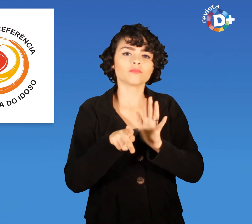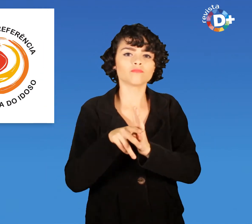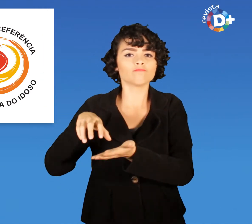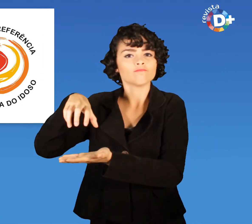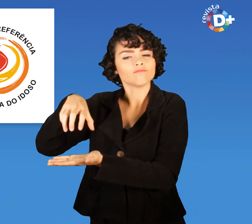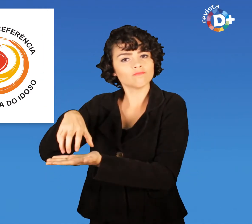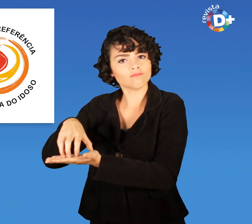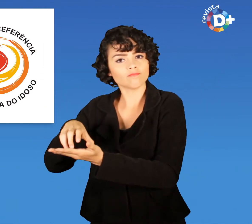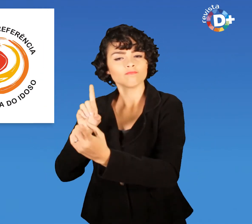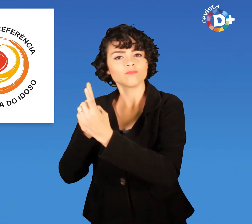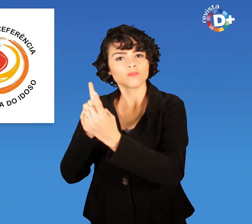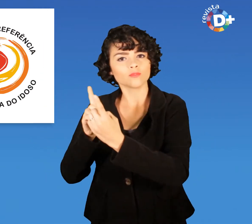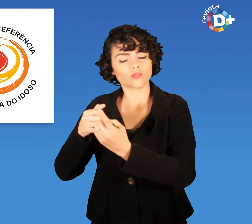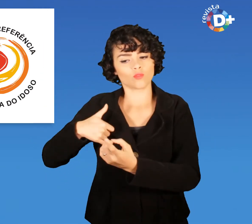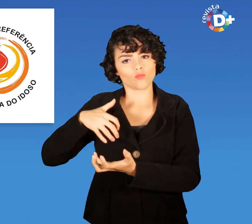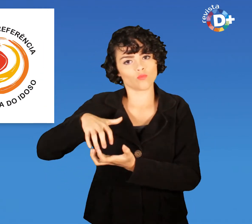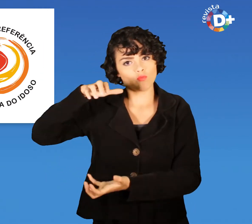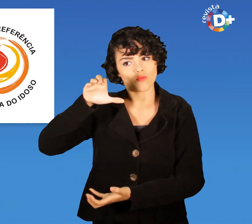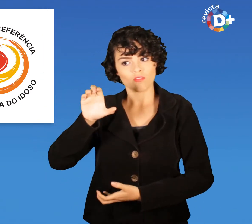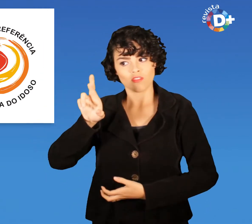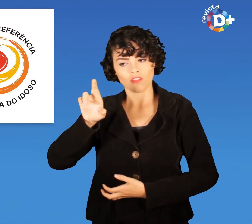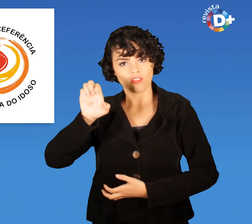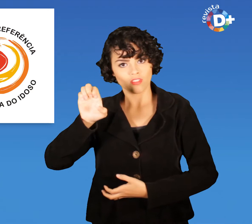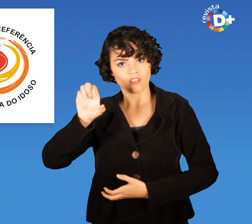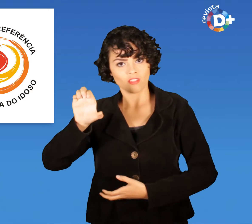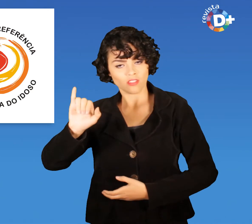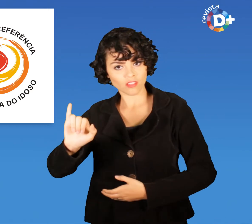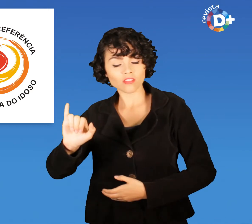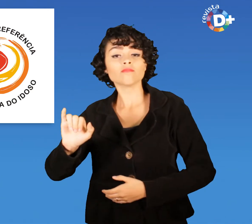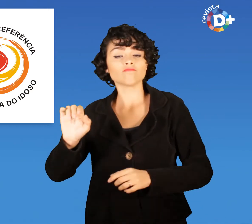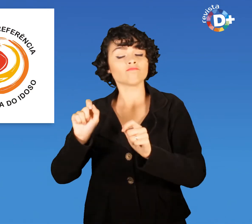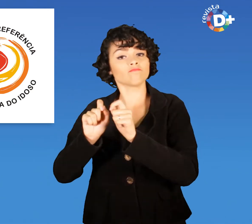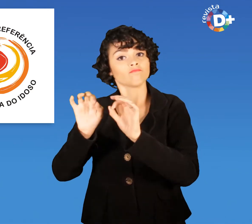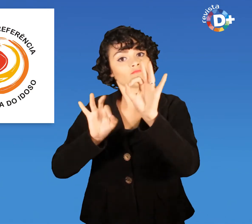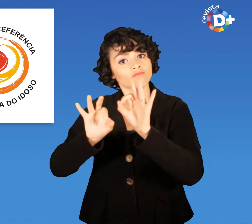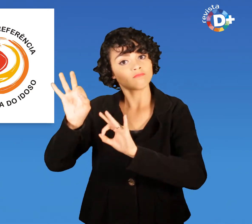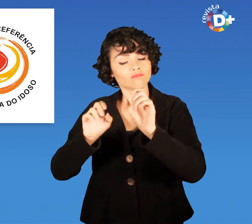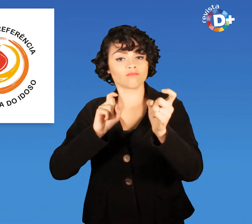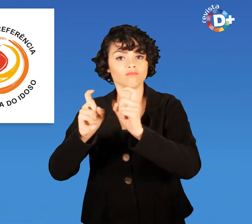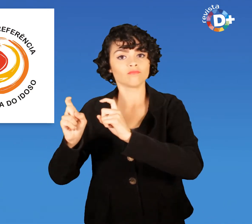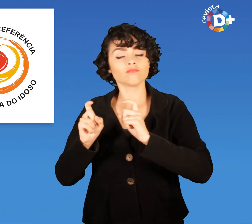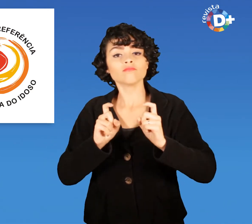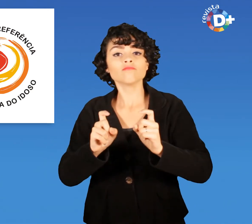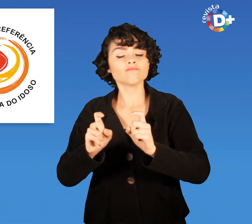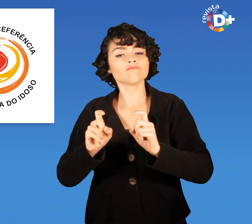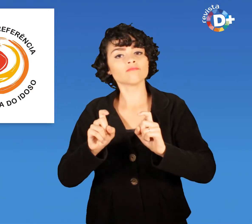Cresce, realizará a próxima reunião em que será eleito o Colegiado do Conselho